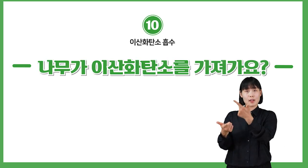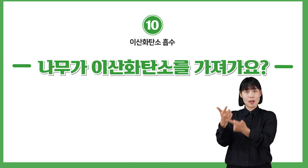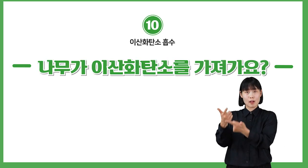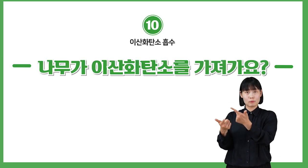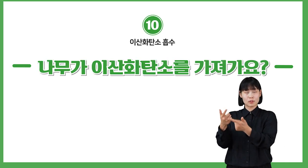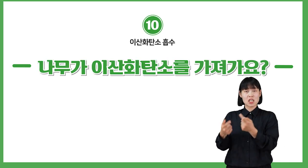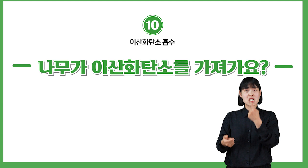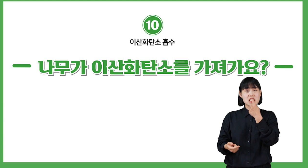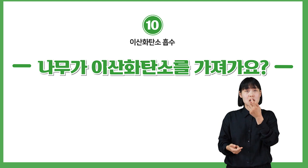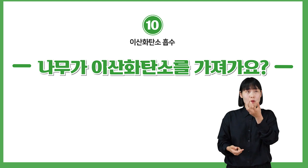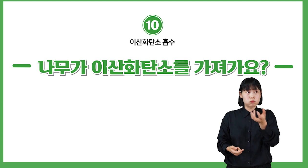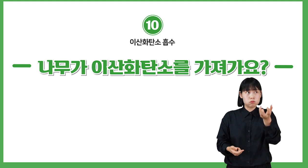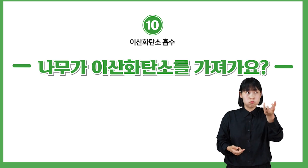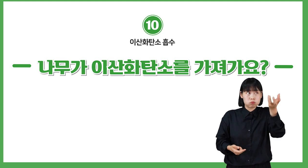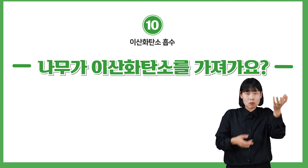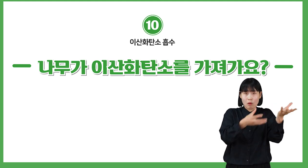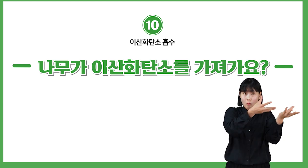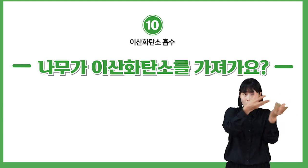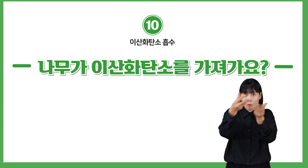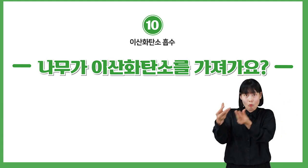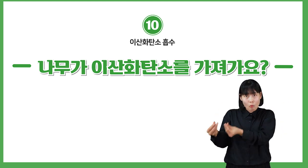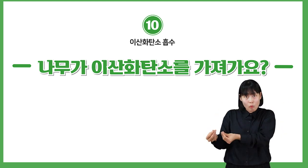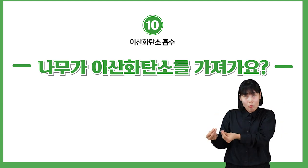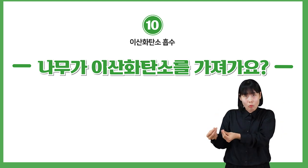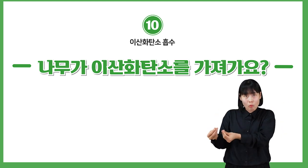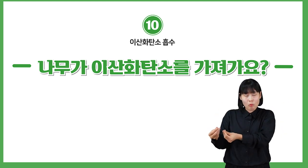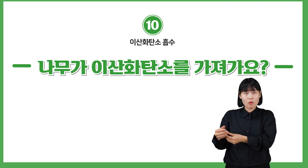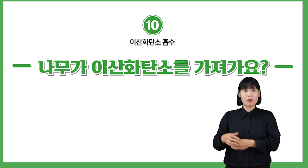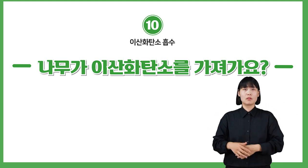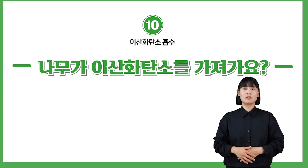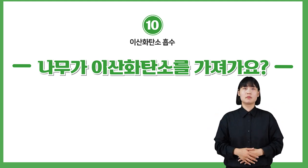나무가 이산화탄소를 가져가요?